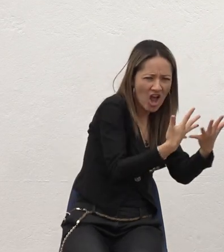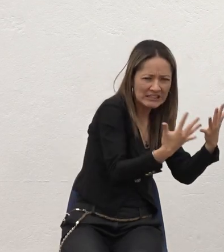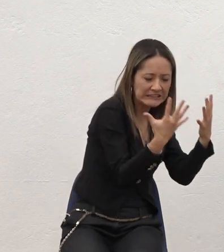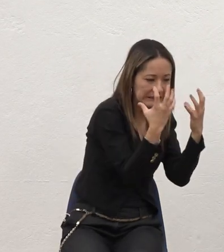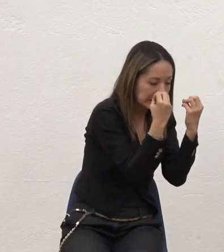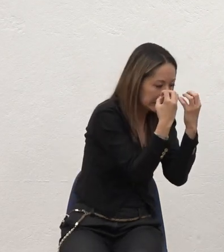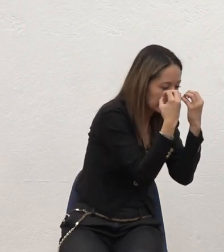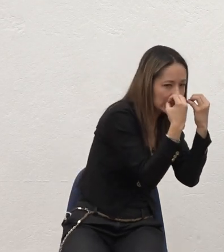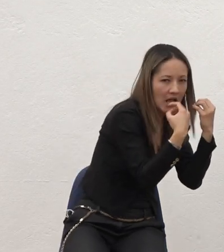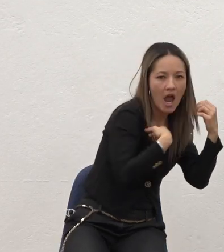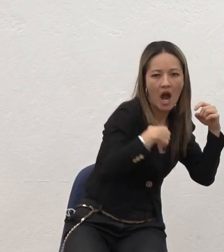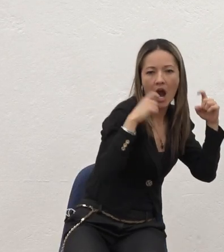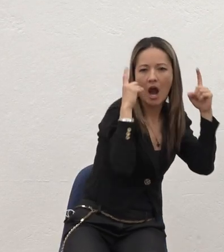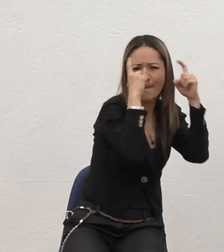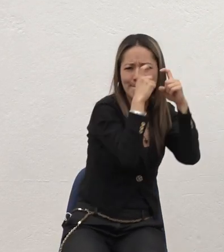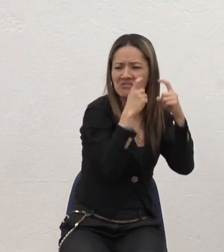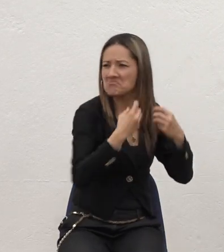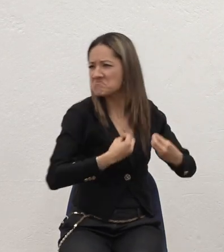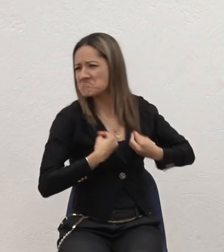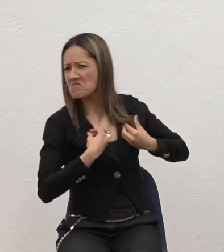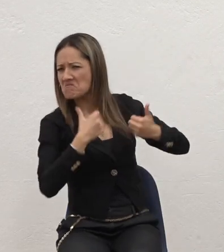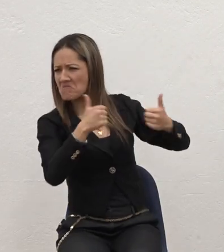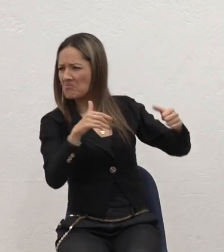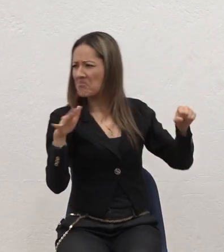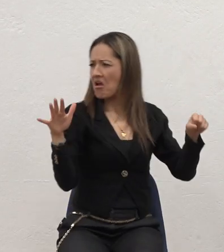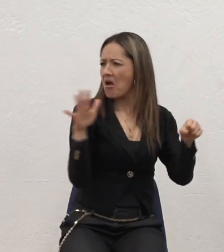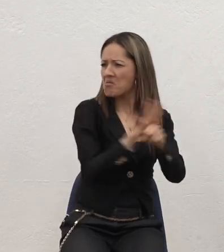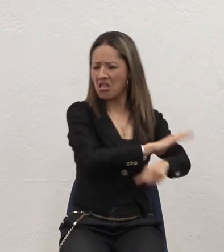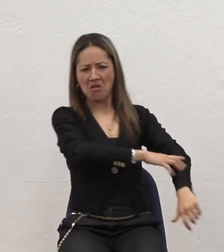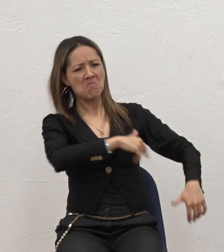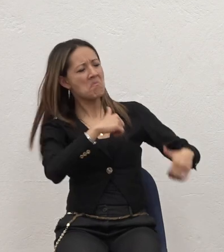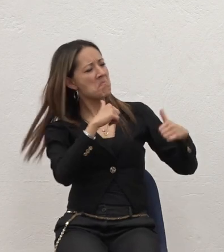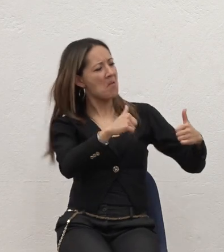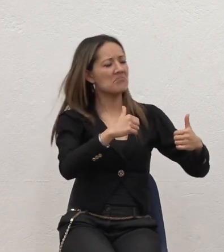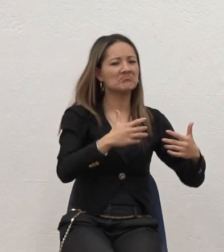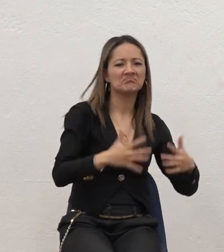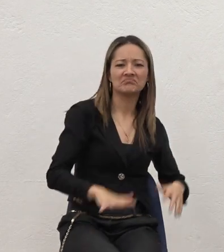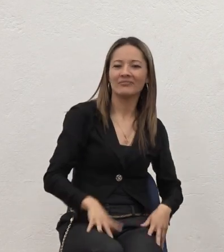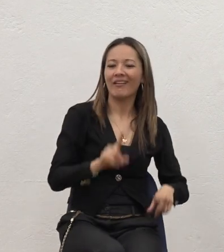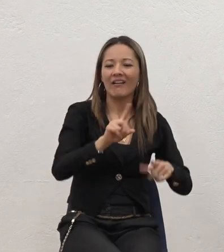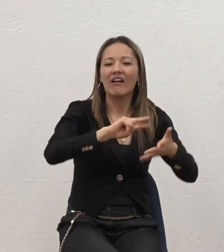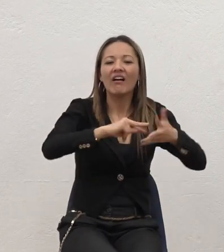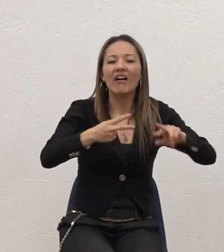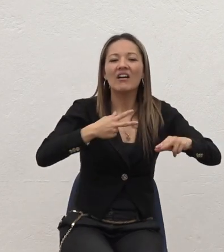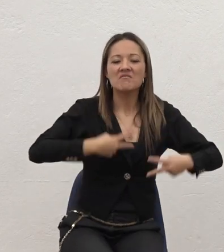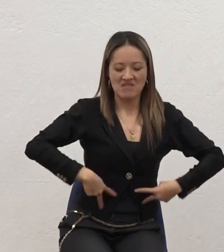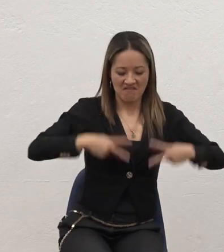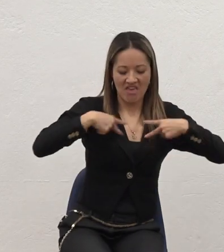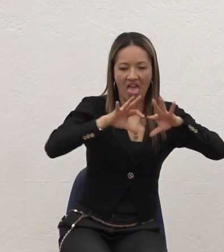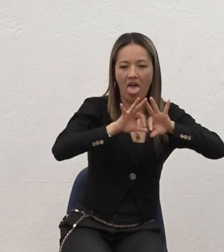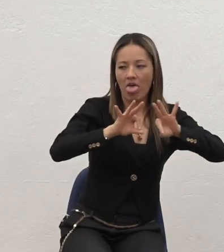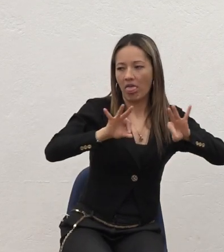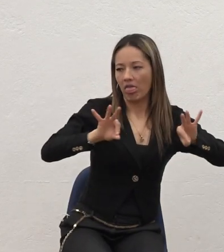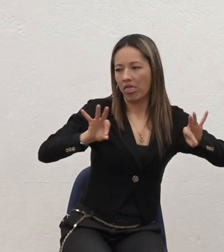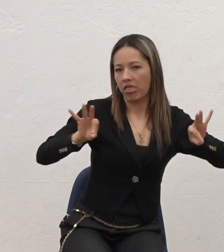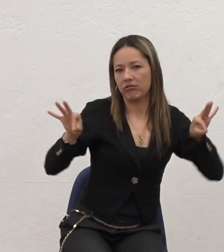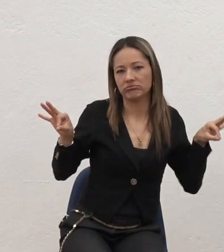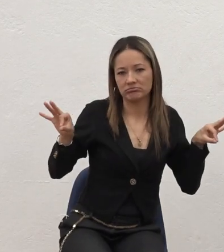estaba pensando Que estaba viviendo Una vida plena Una plenitud Y lo que estaba viviendo Una vida plana ¿Sí? Yo solucionaba los